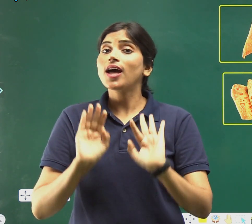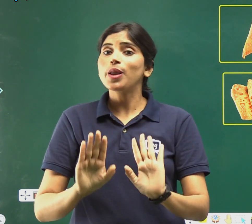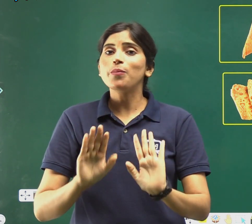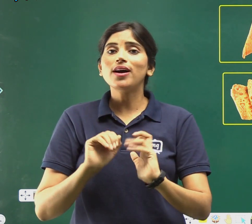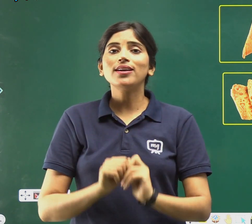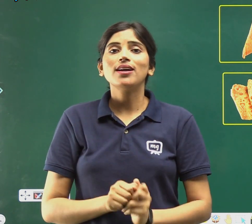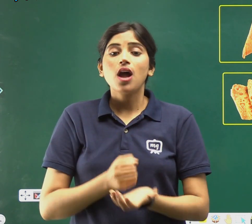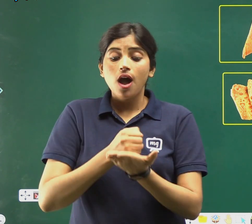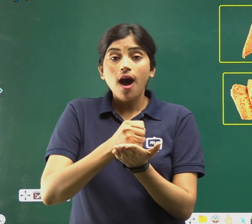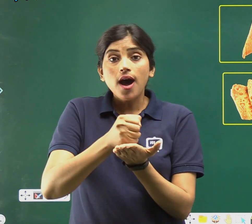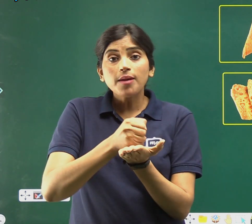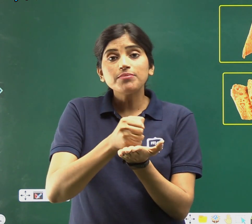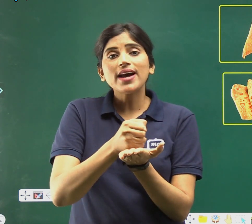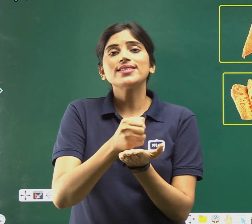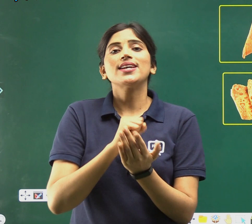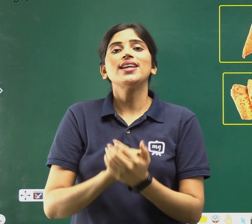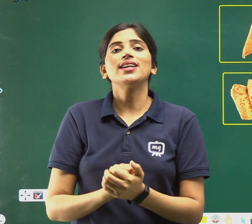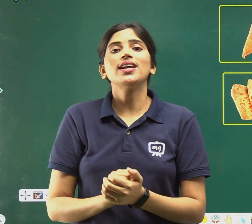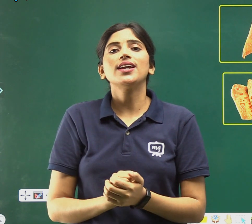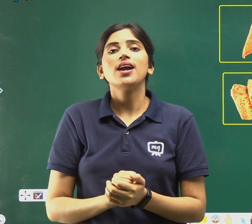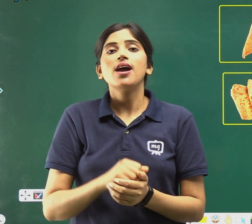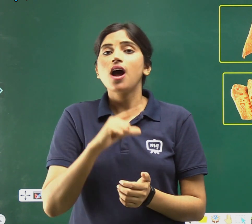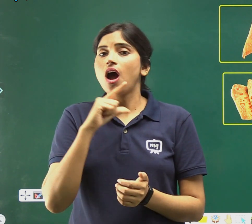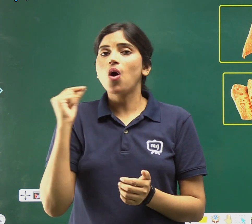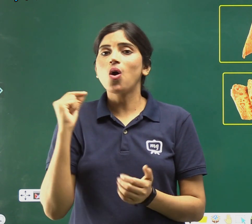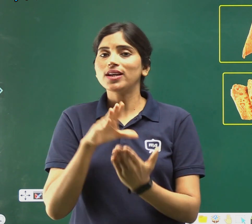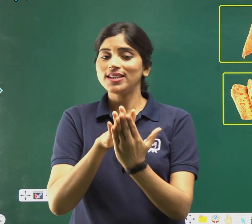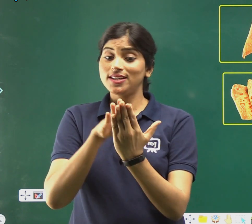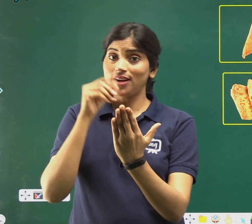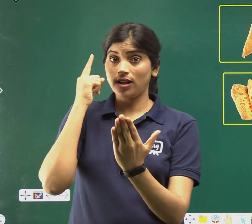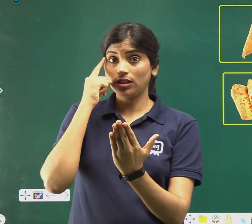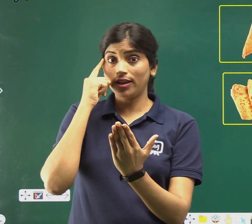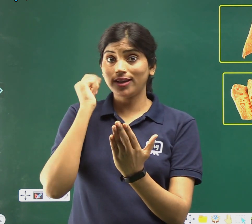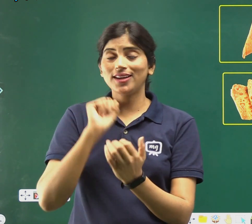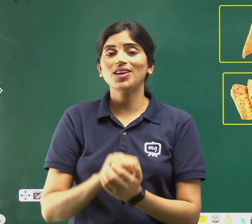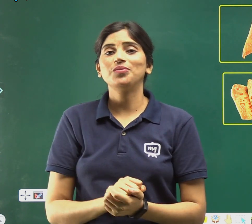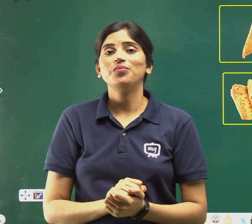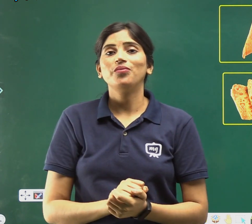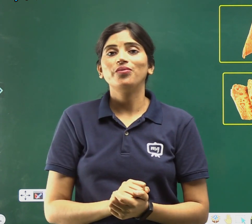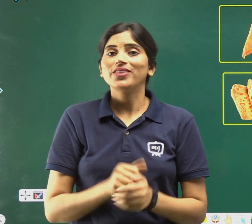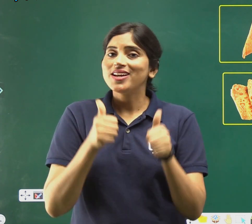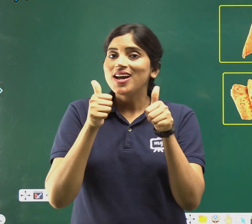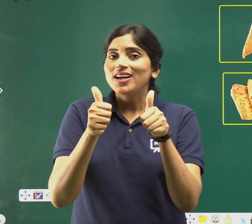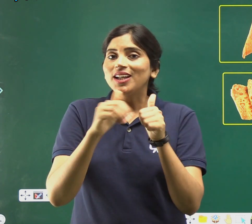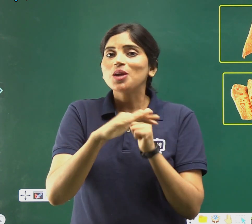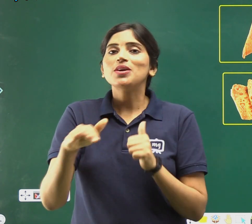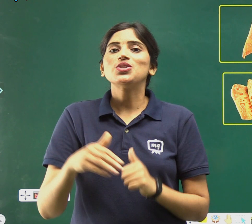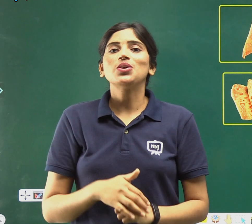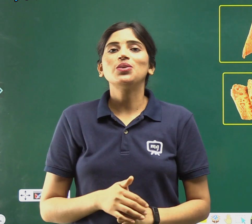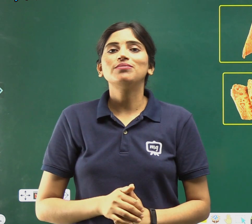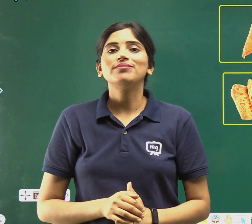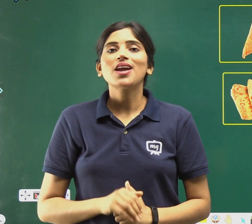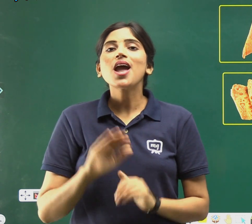पर अभ्यास करेंगे और याद करेंगे, ठीक है बच्चों?